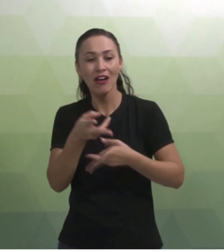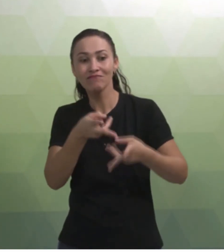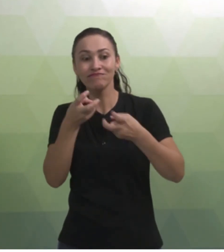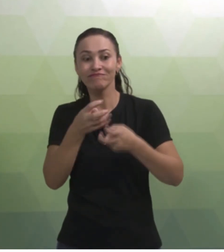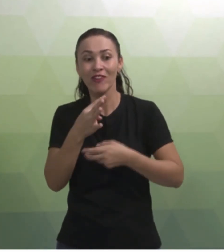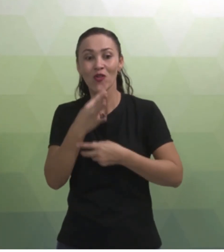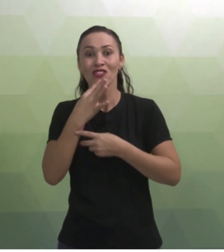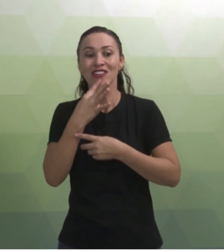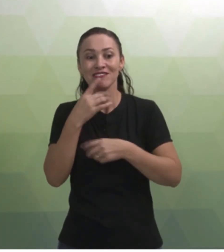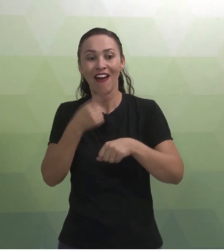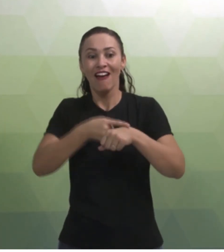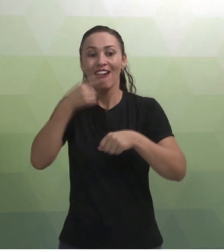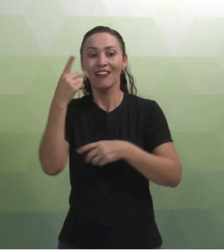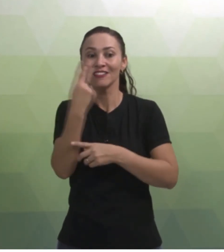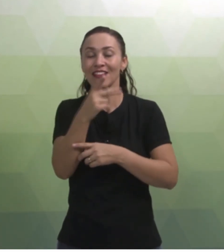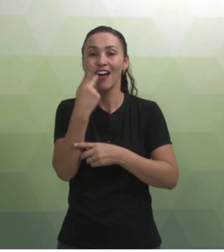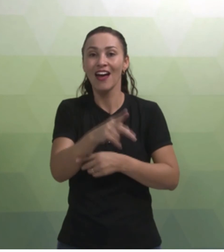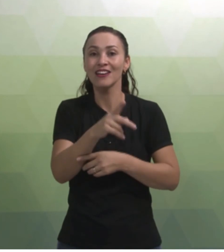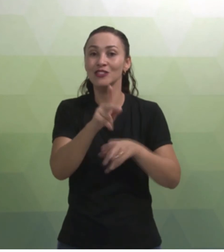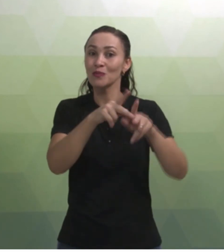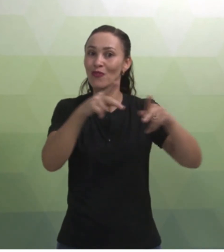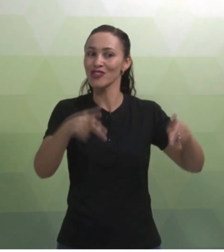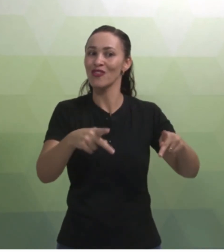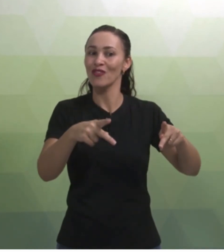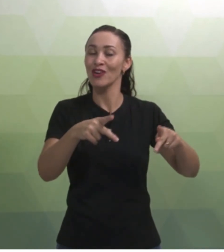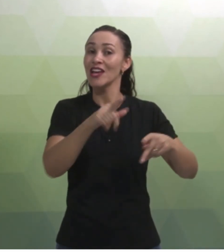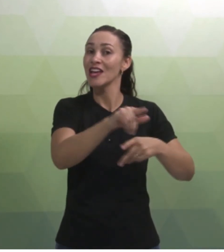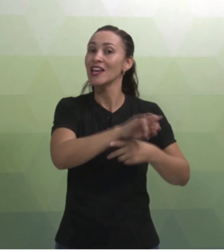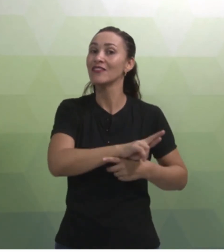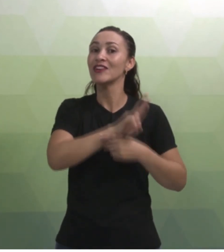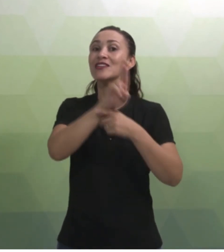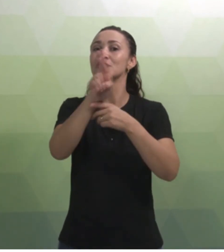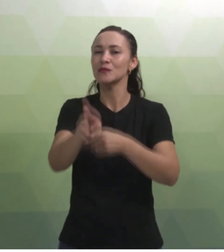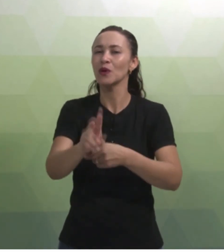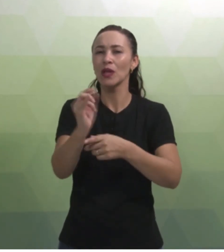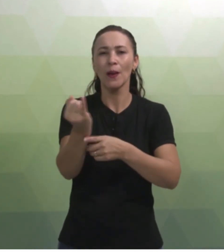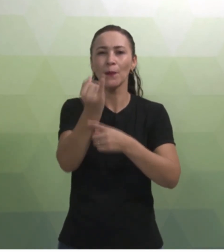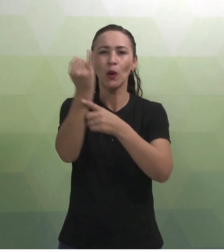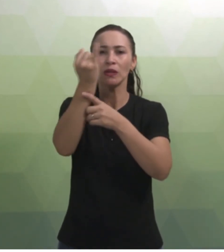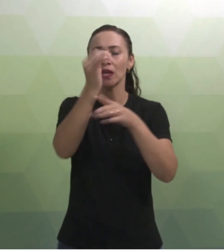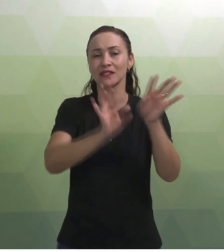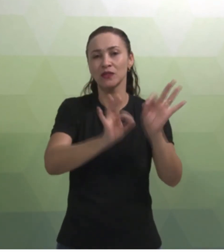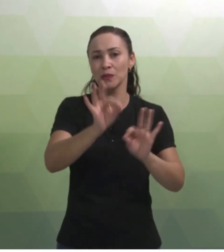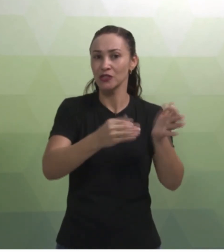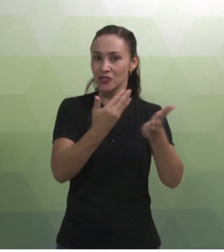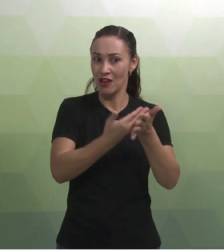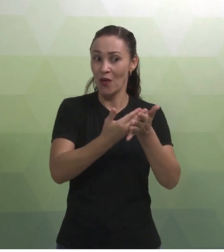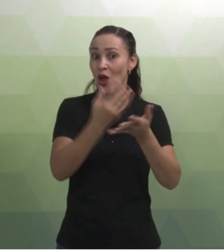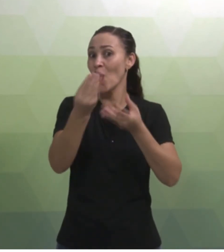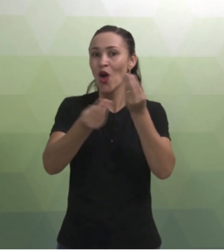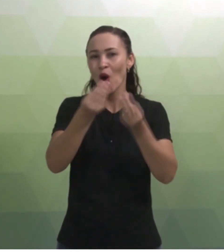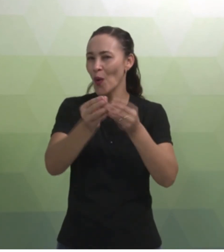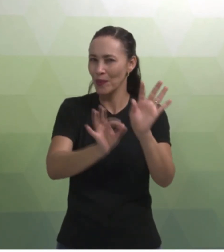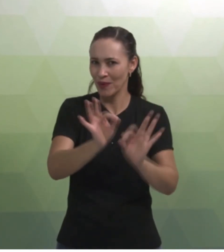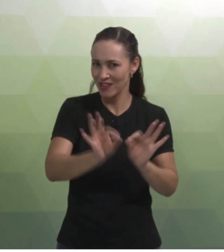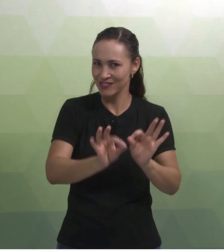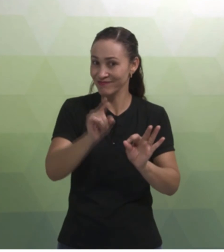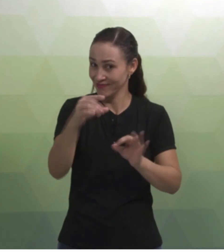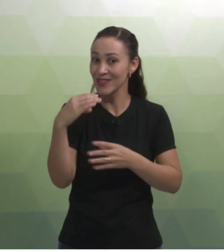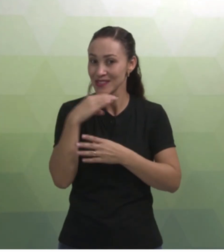realidade do professor. Então, ele vai falar para você a respeito dessa importância desse planejamento e como ele planeja. Percebam?